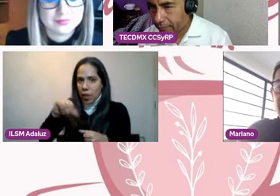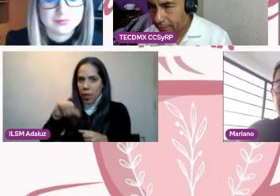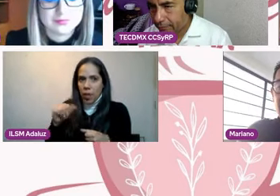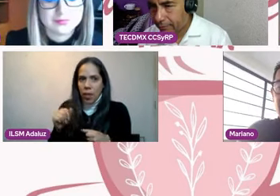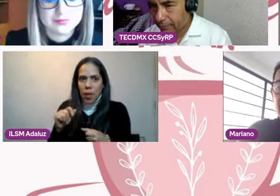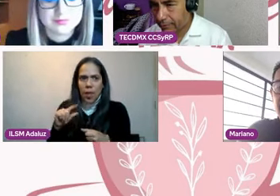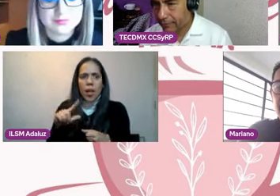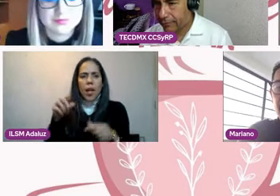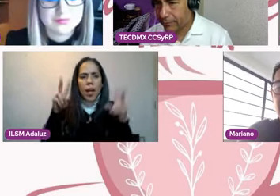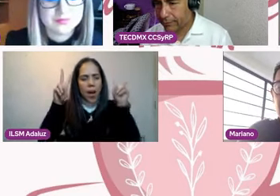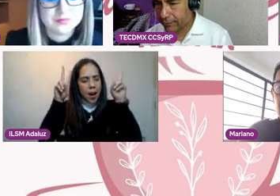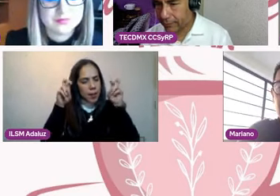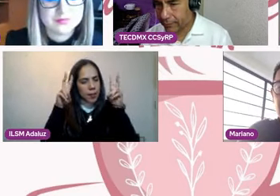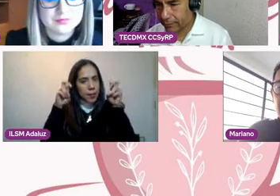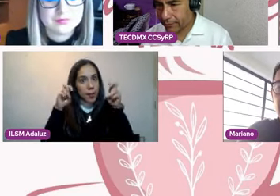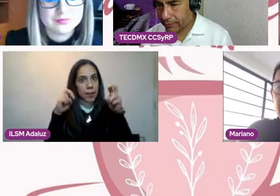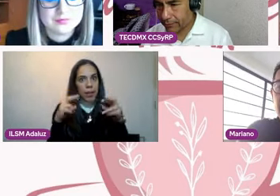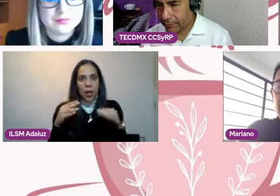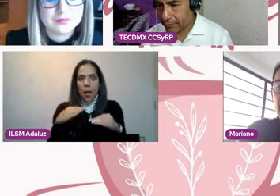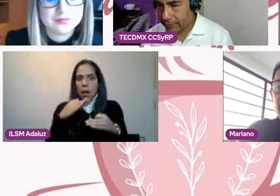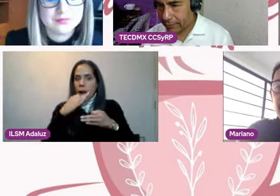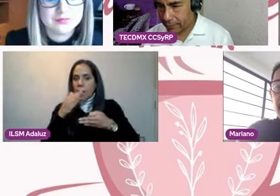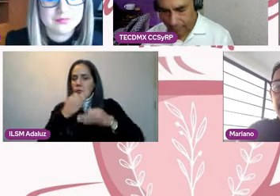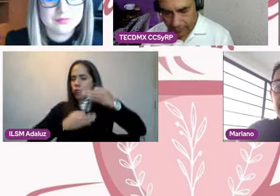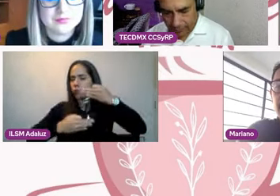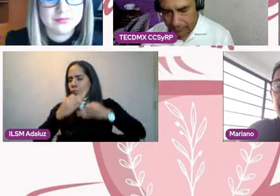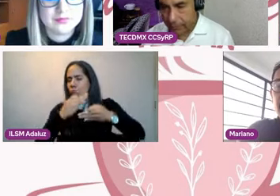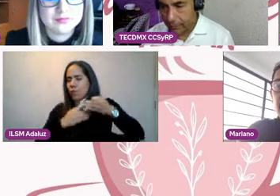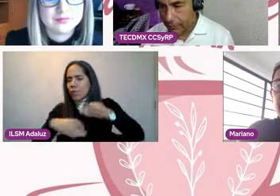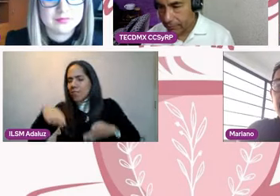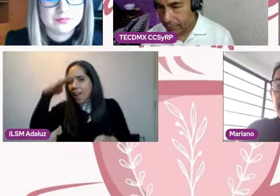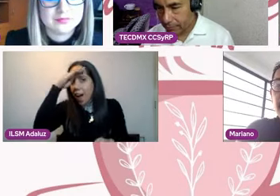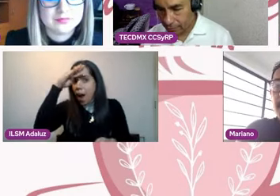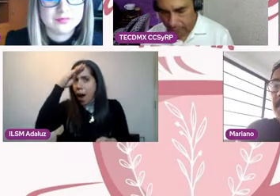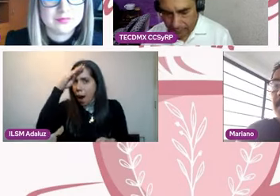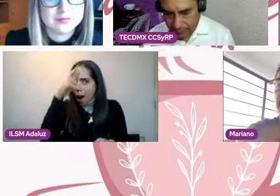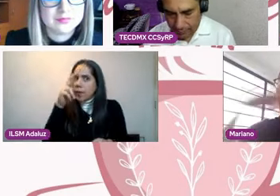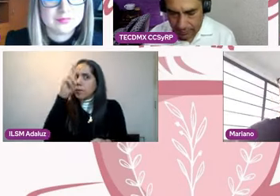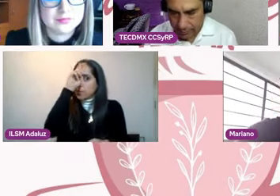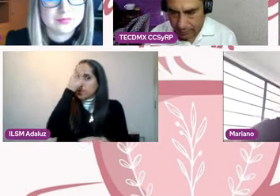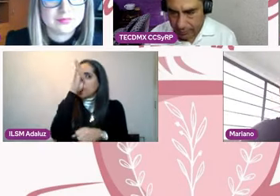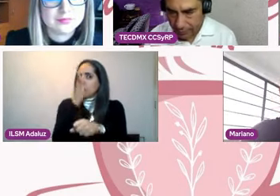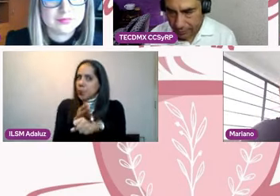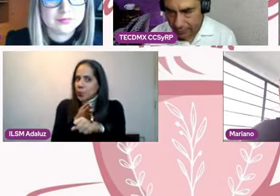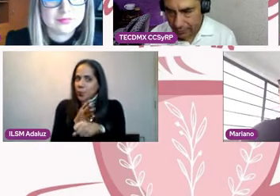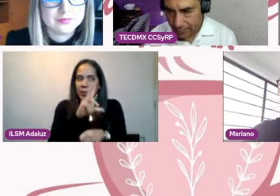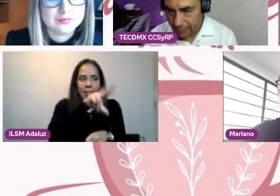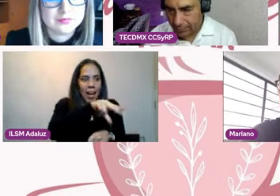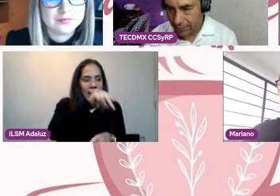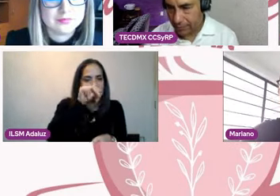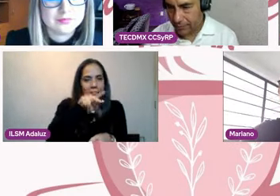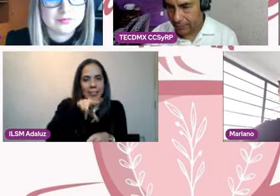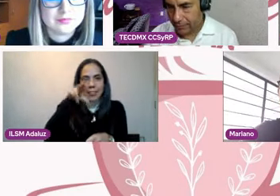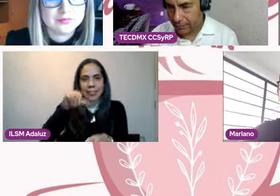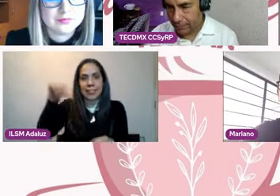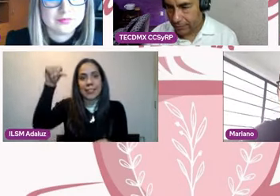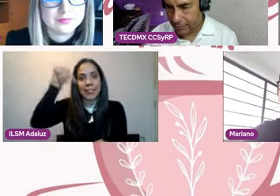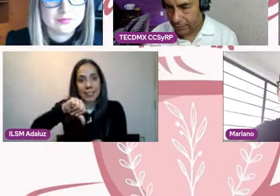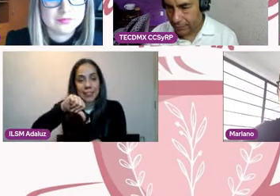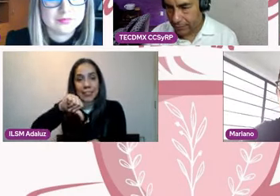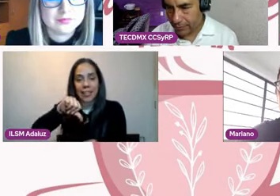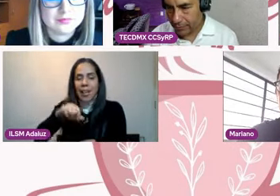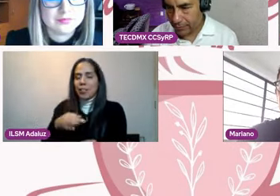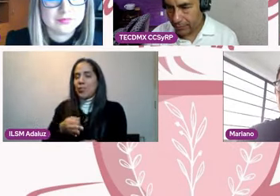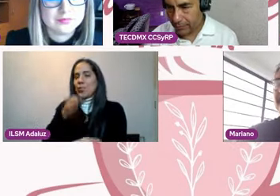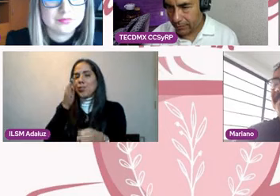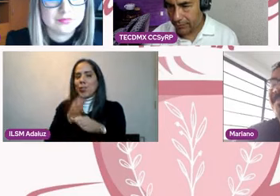reflexionar, hacernos responsables, tomar cartas en el asunto, porque bueno, hoy nos acompaña un figurón